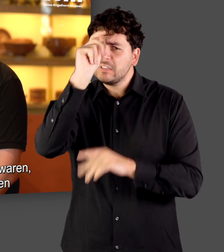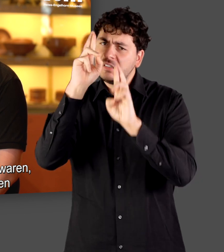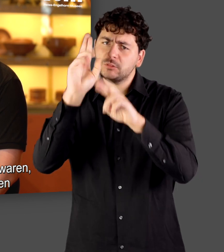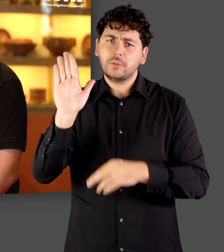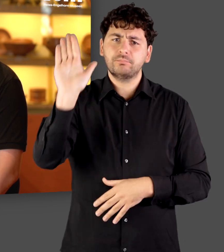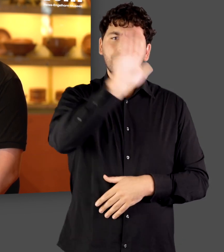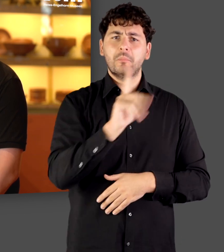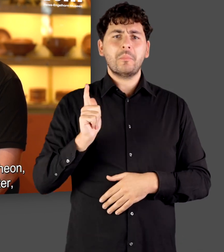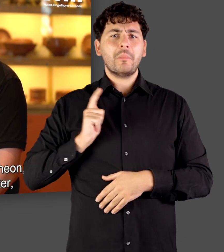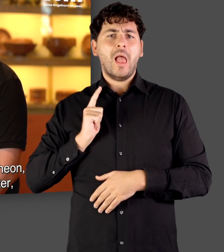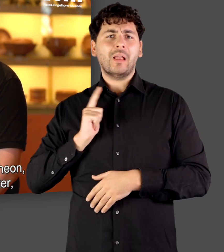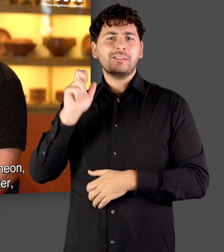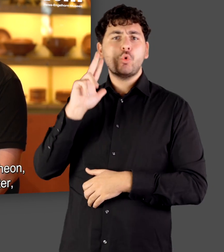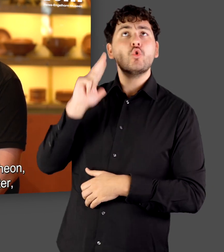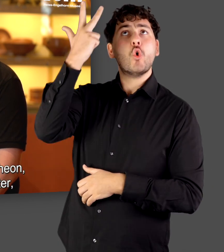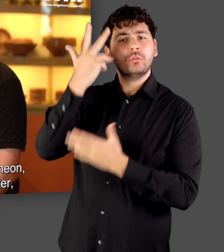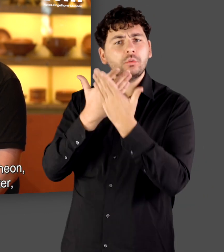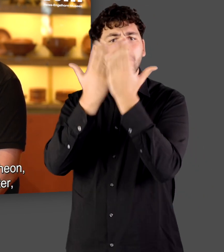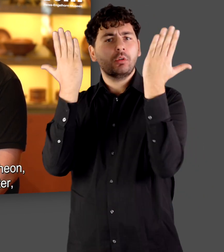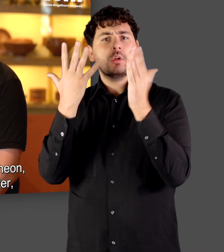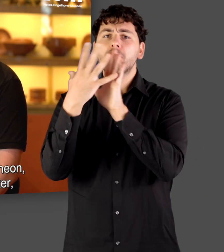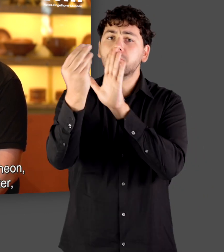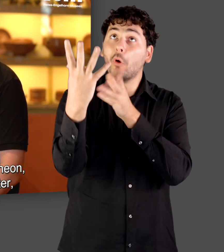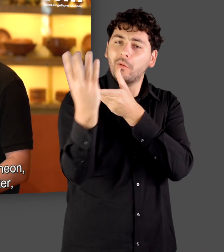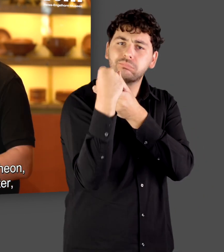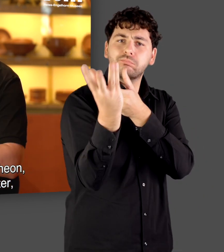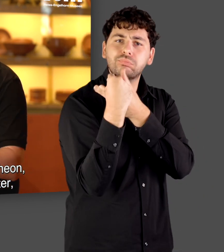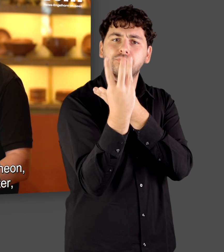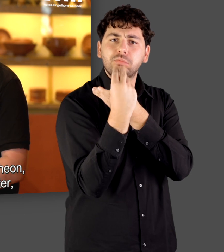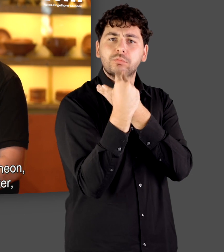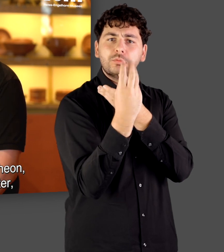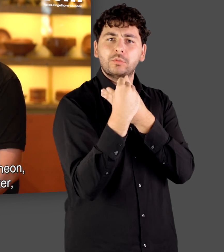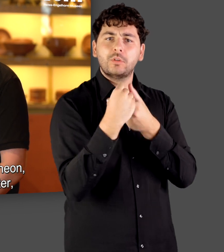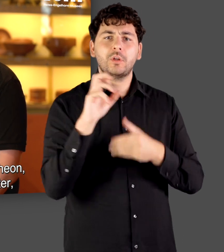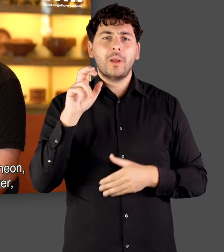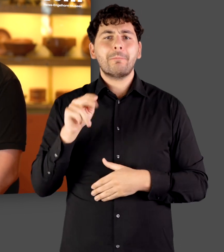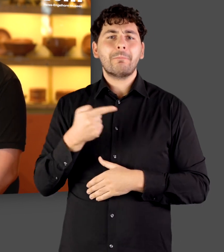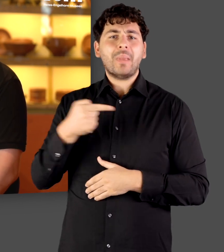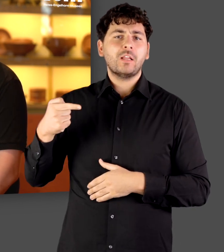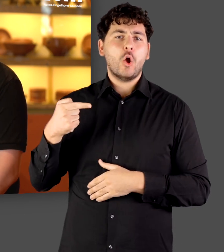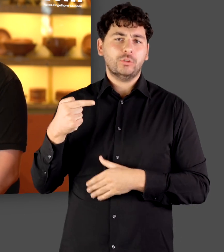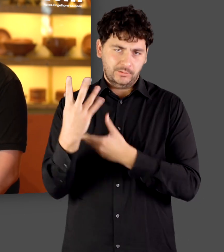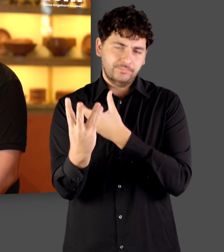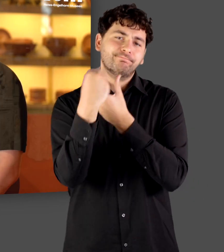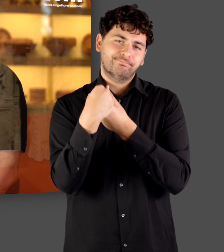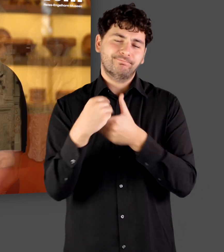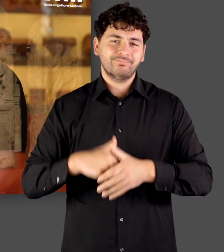Götter zu integrieren und zum Teil in ihren eigenen Pantheon, also in ihre Gesamtheit ihrer Götter aufzunehmen.